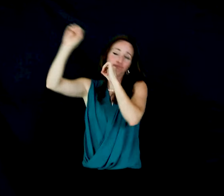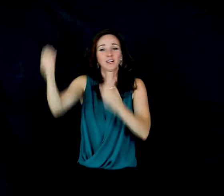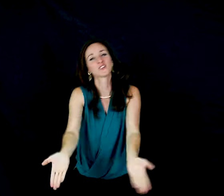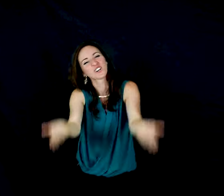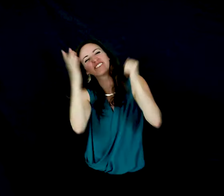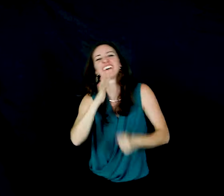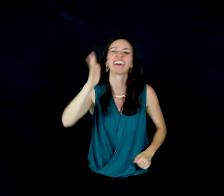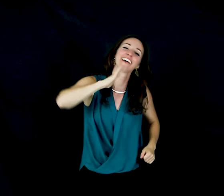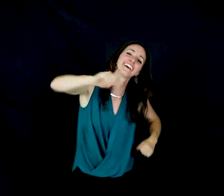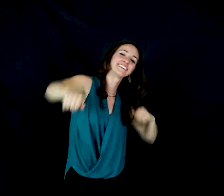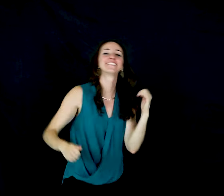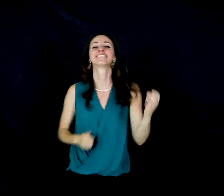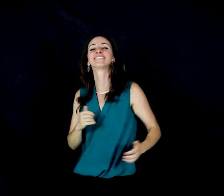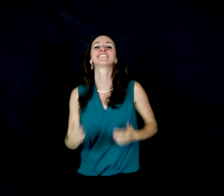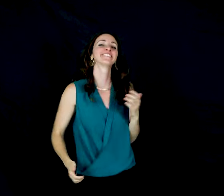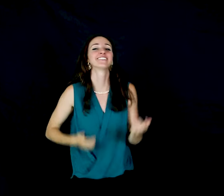Chanter